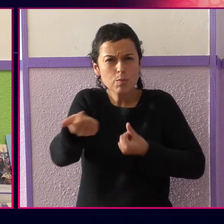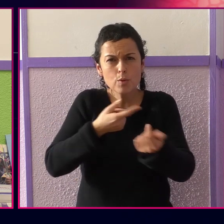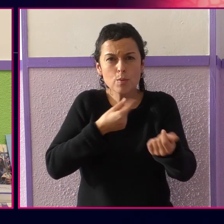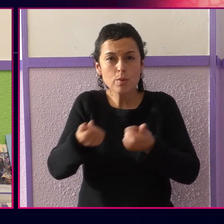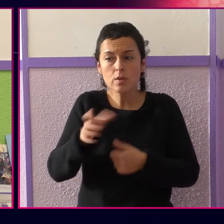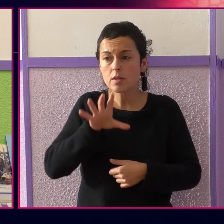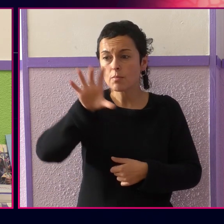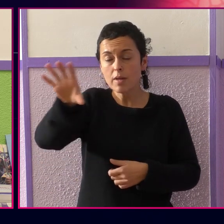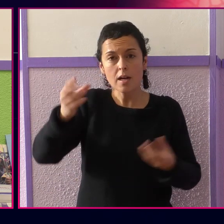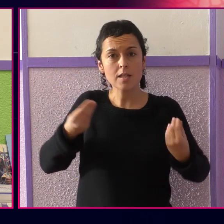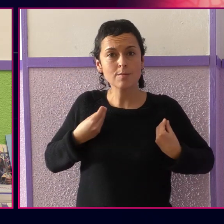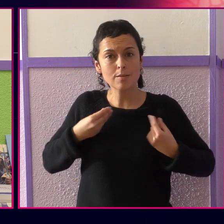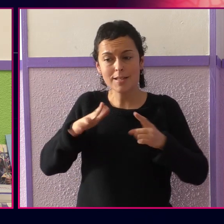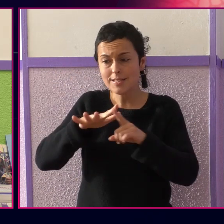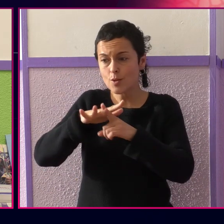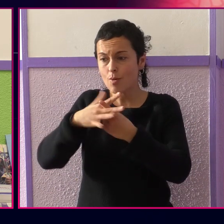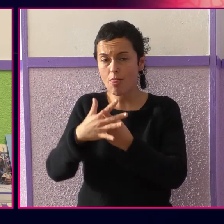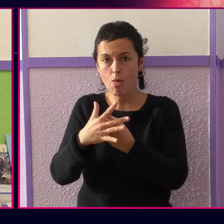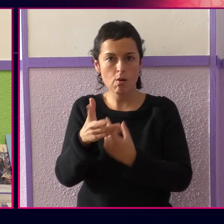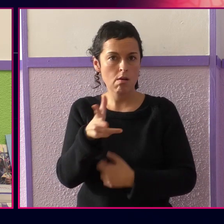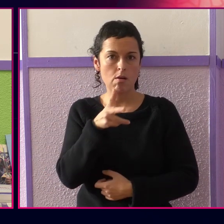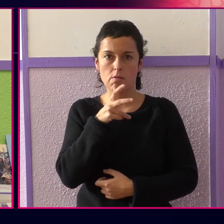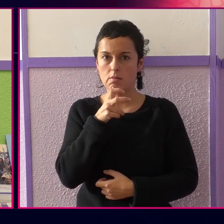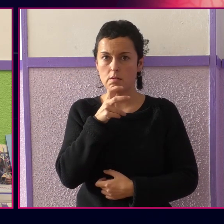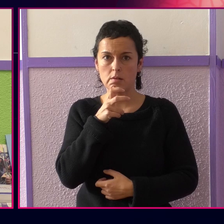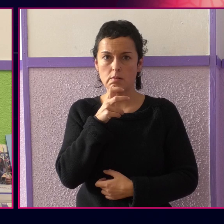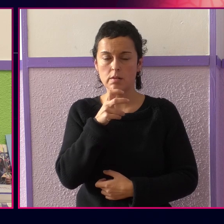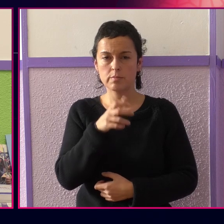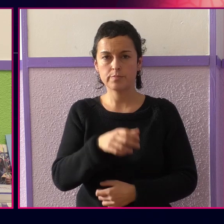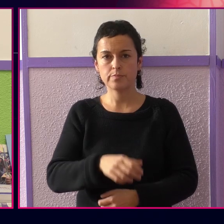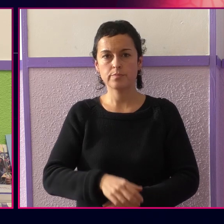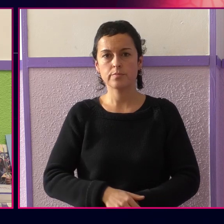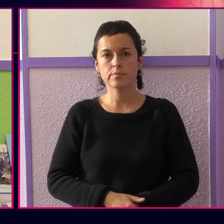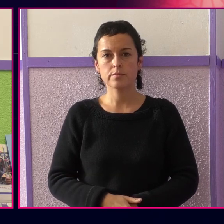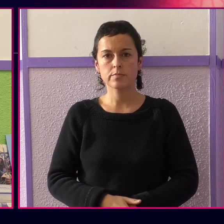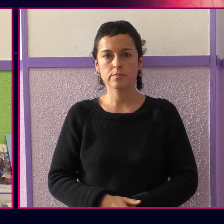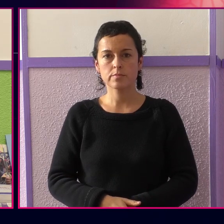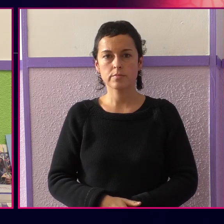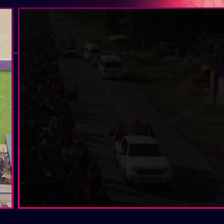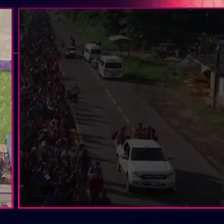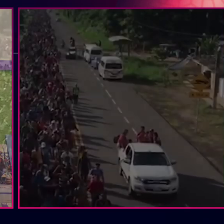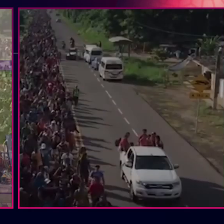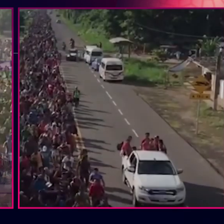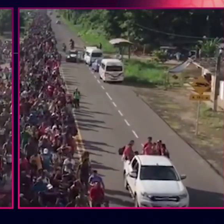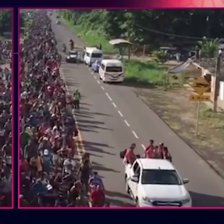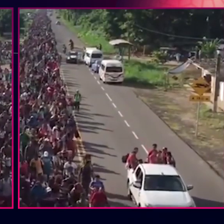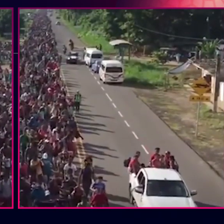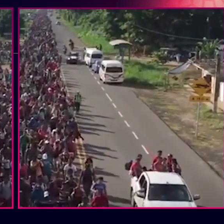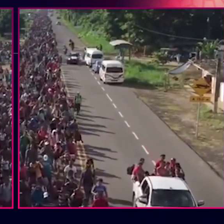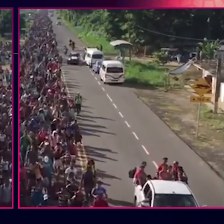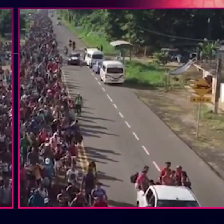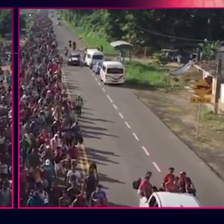herrialdeak bihurtu diren amez gaiztotik iez egitea da. Ez da hoa metxik,